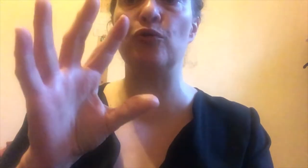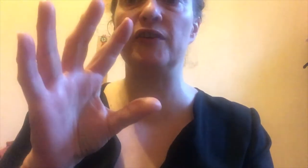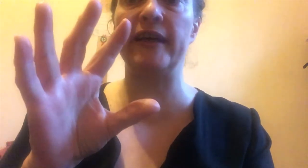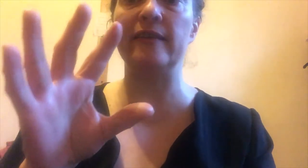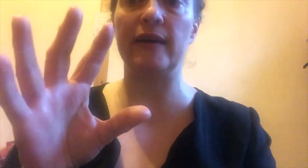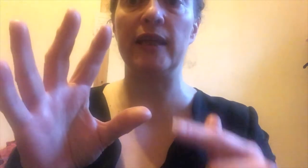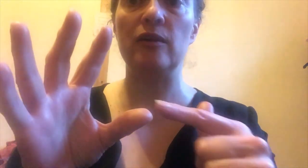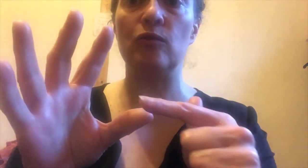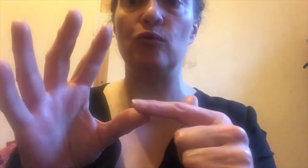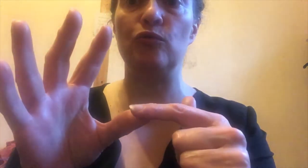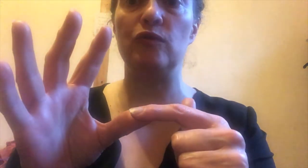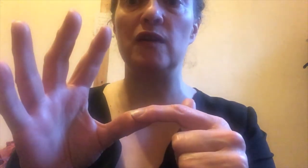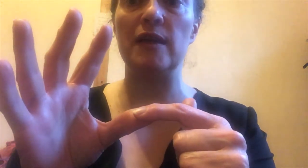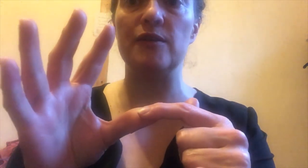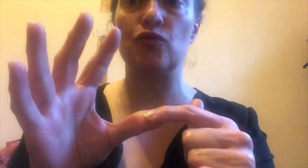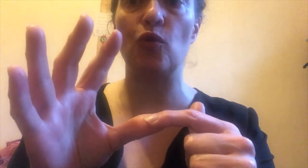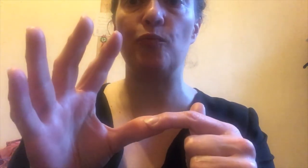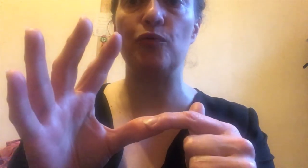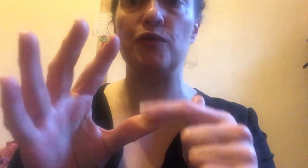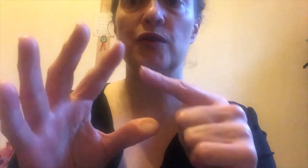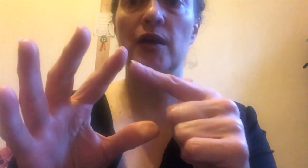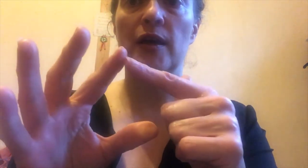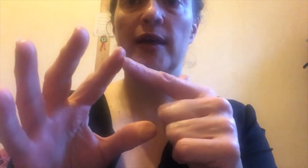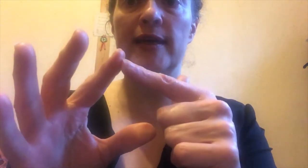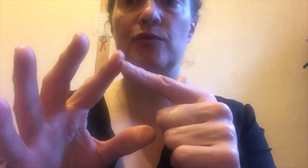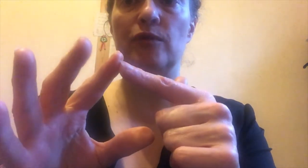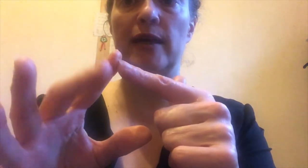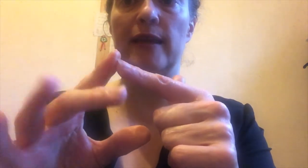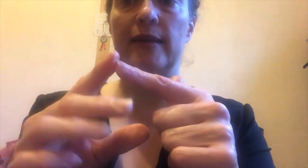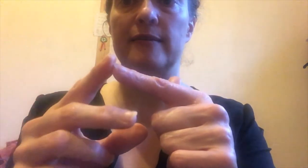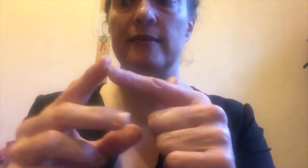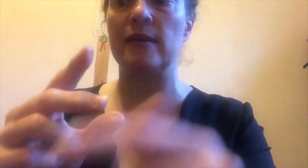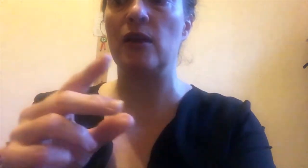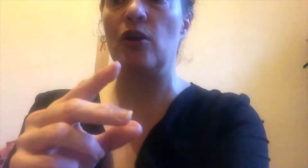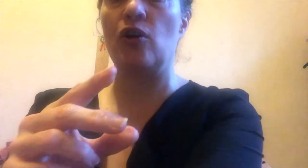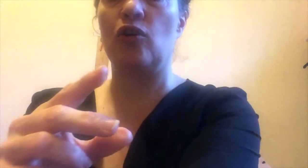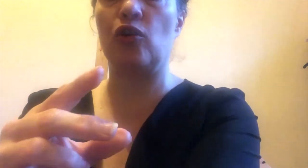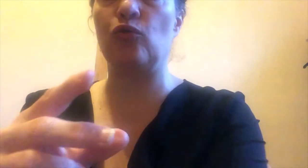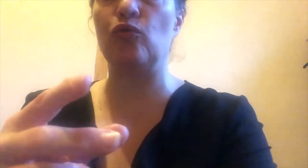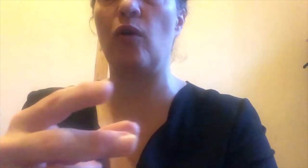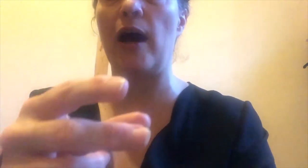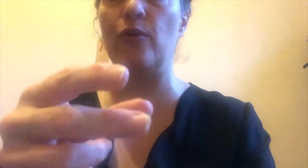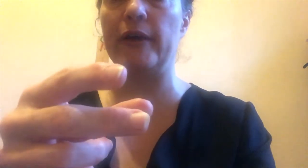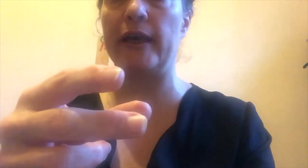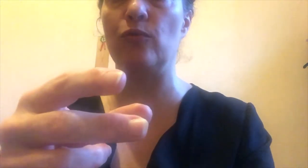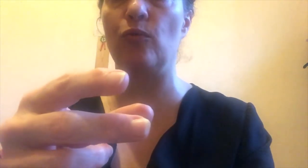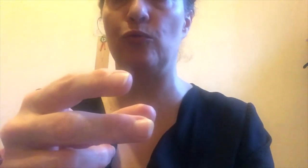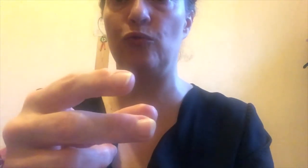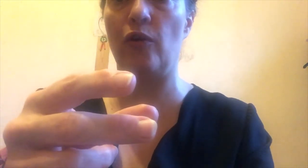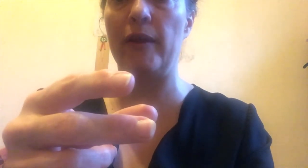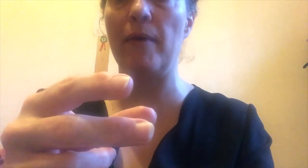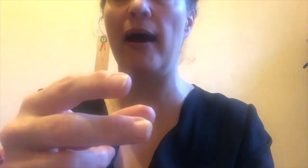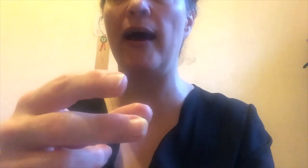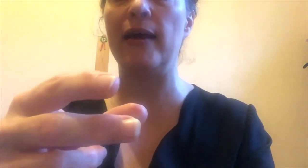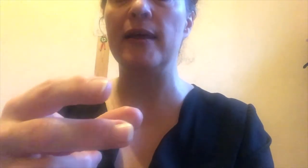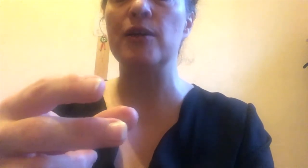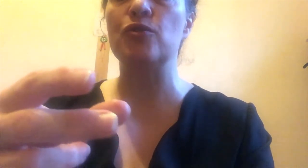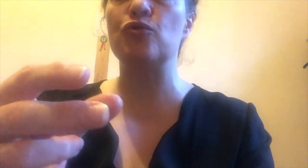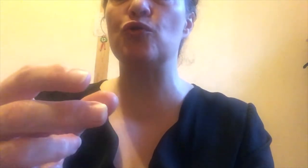le drin drin, on utilise son pouce et son index. Quand on aura le crayon dans les mains, ce